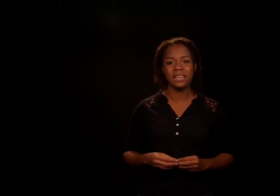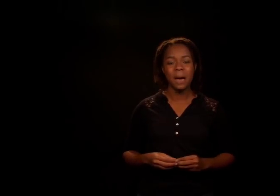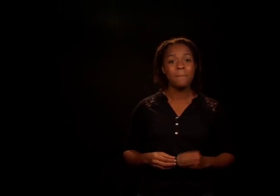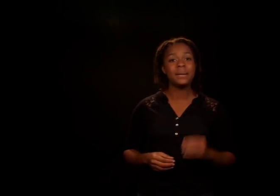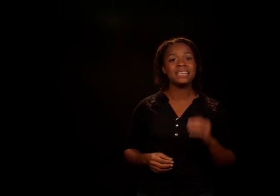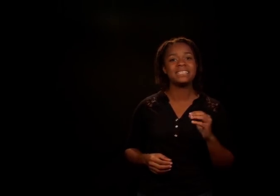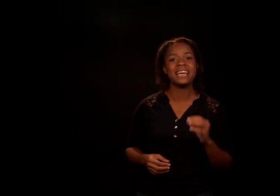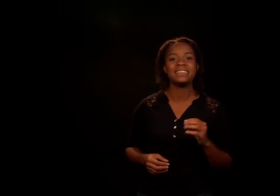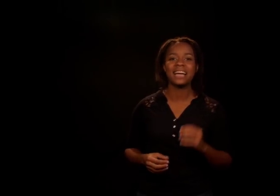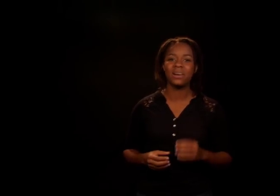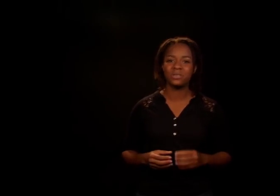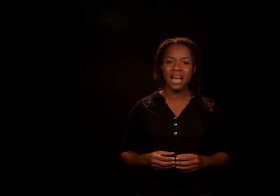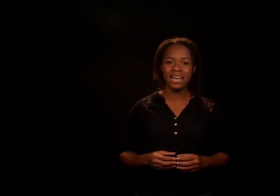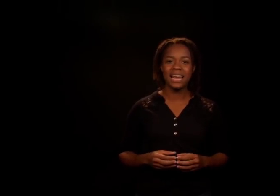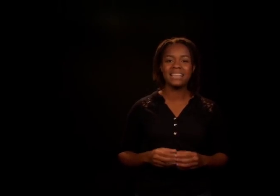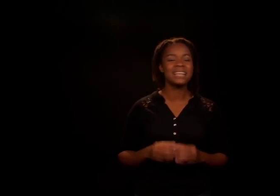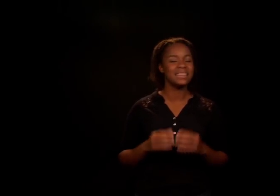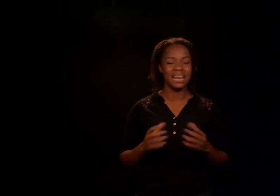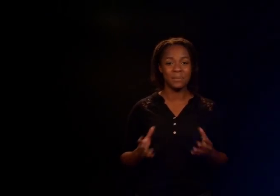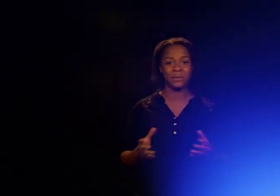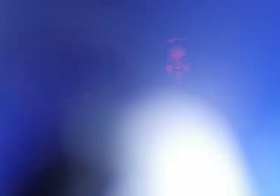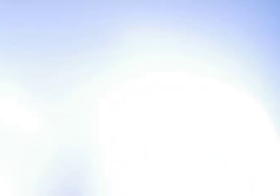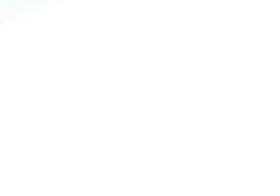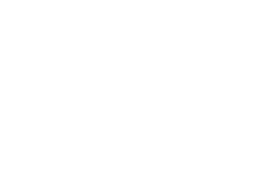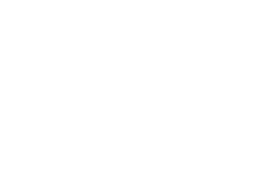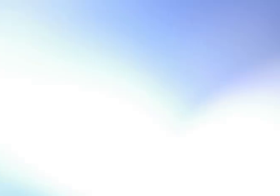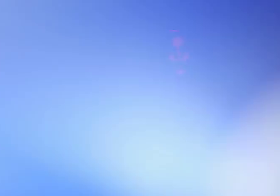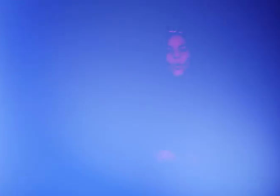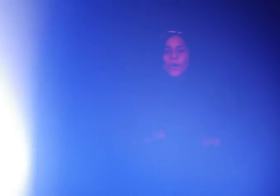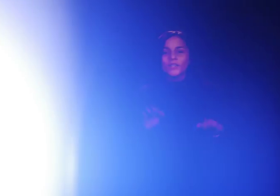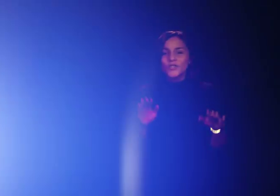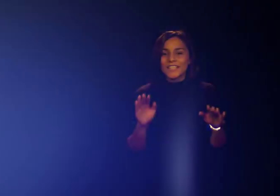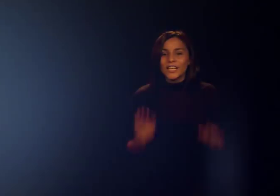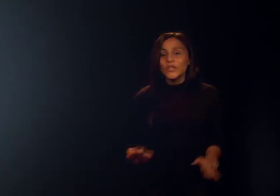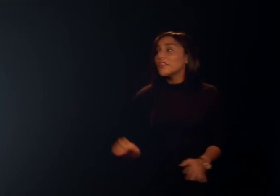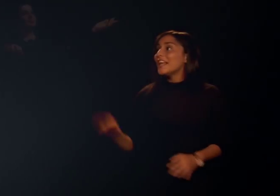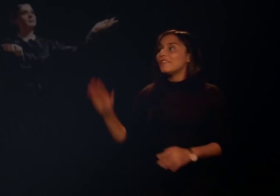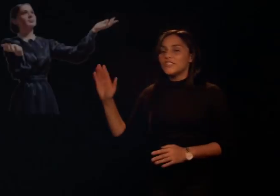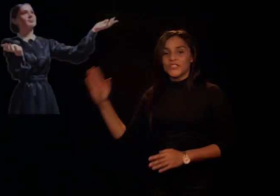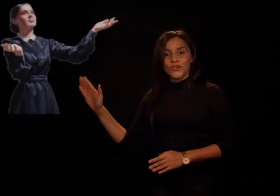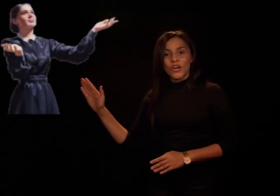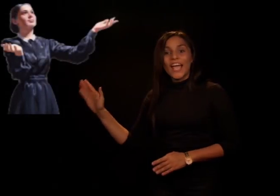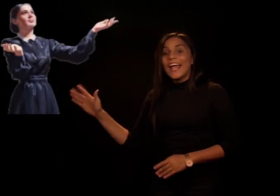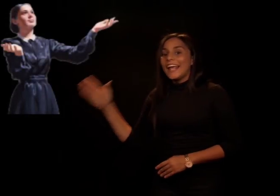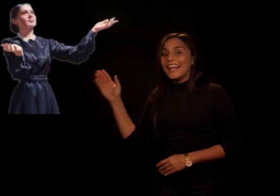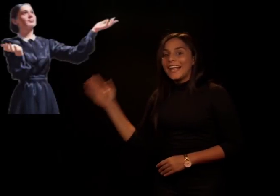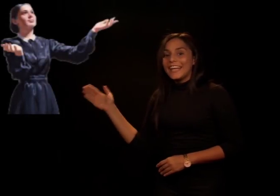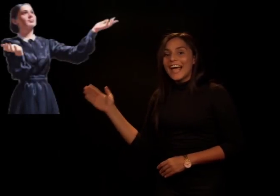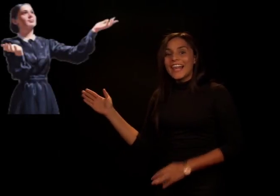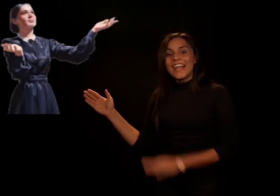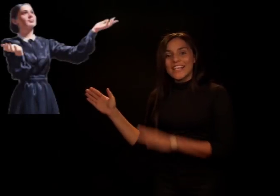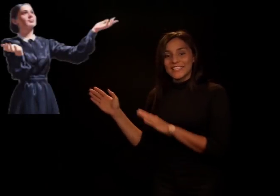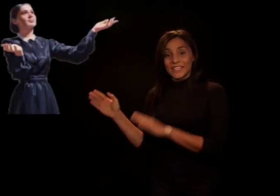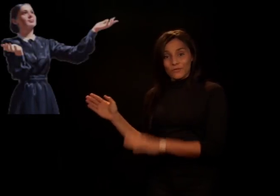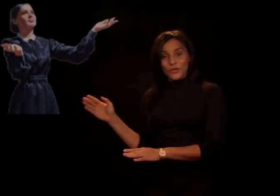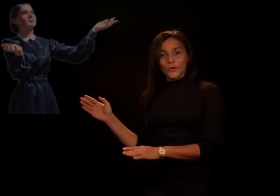presentan a los ángeles de la puerta. Cuando salió de la visión, Elena la escribió.